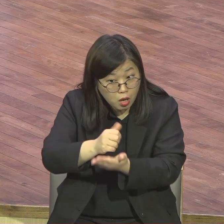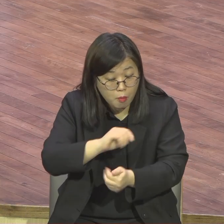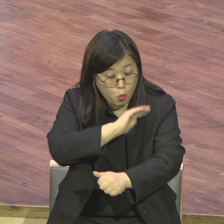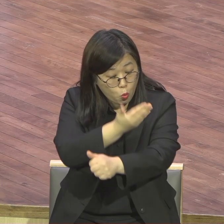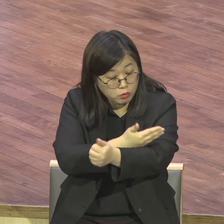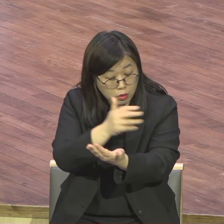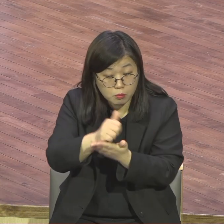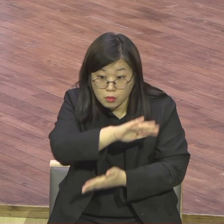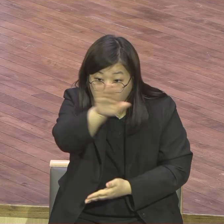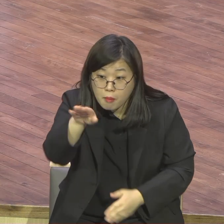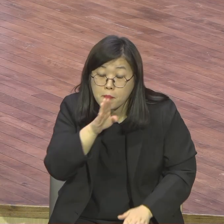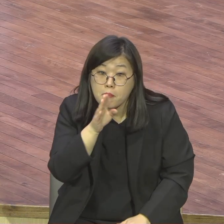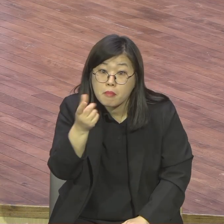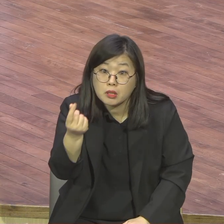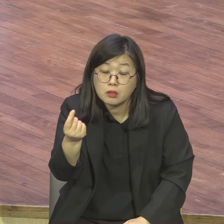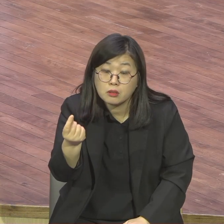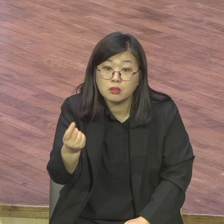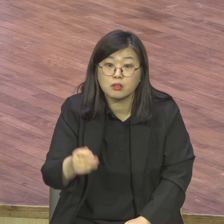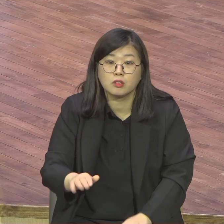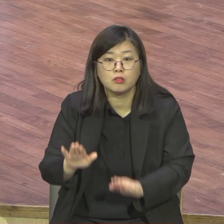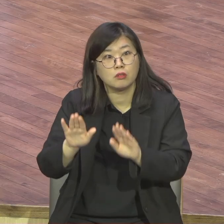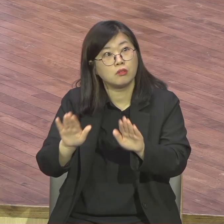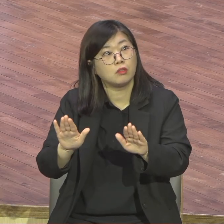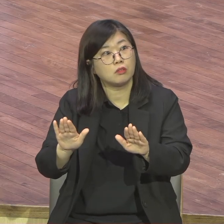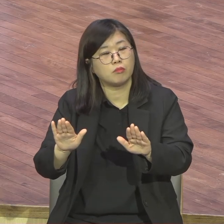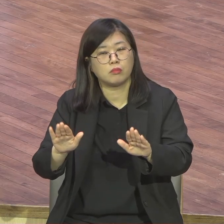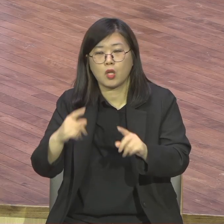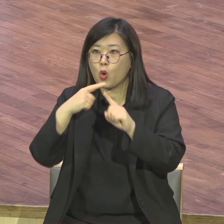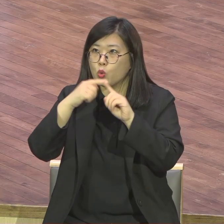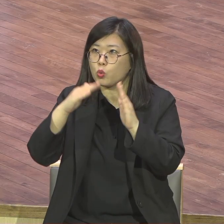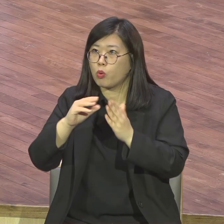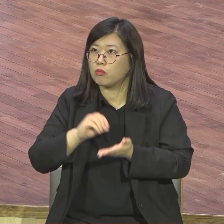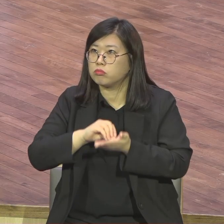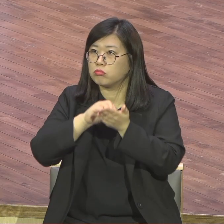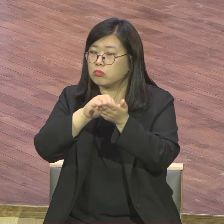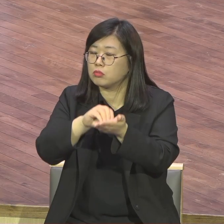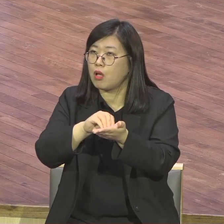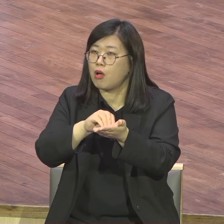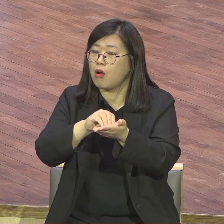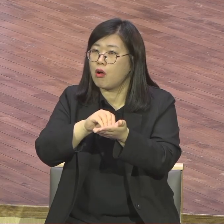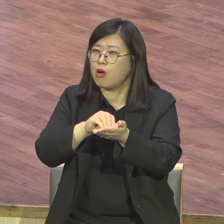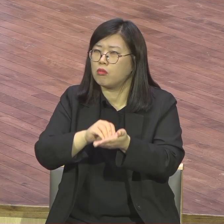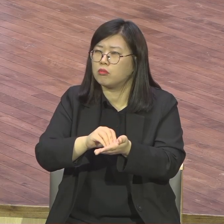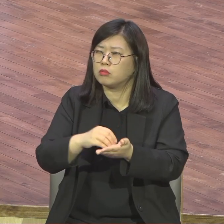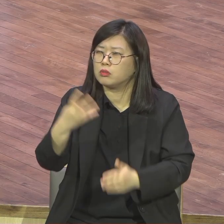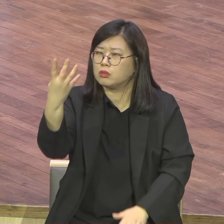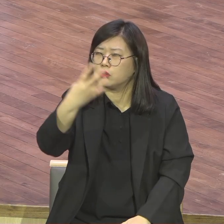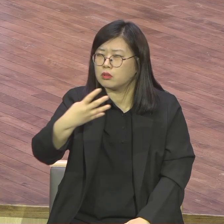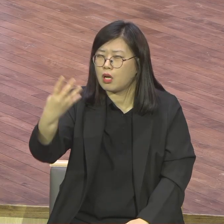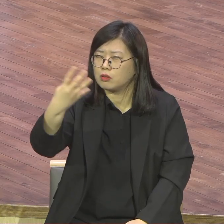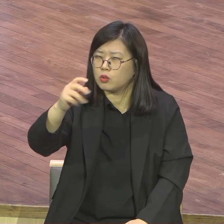재직이 4,500명이 넘는단 말이에요. 재직이. 그러니까 중직자면 해도 2,000명 될 거 아니에요.